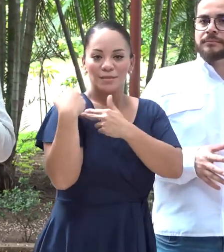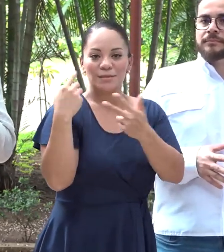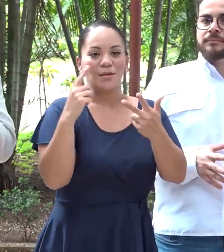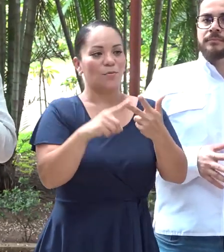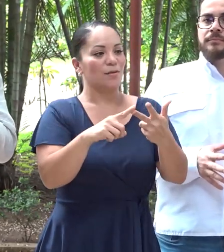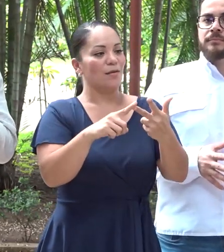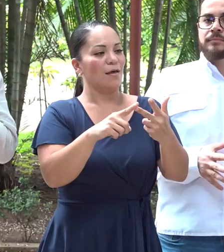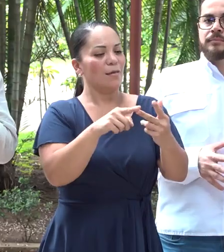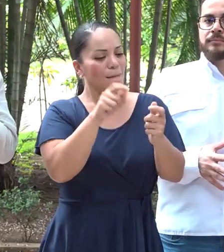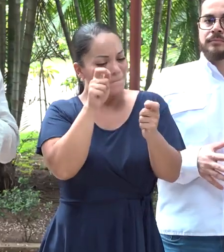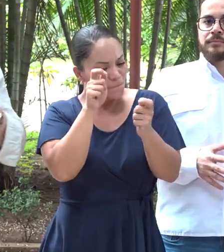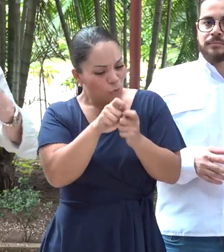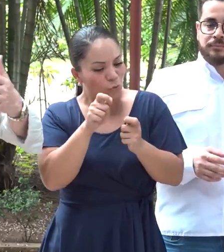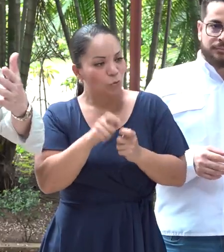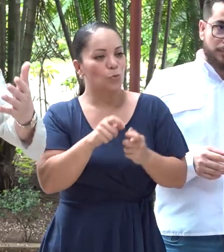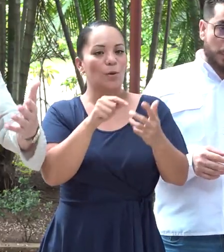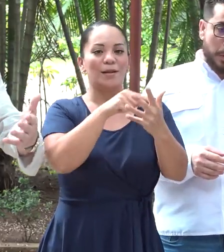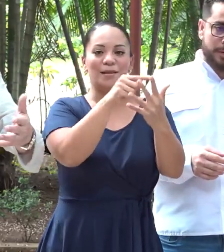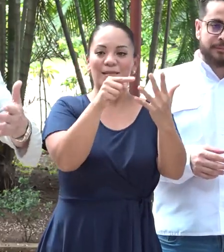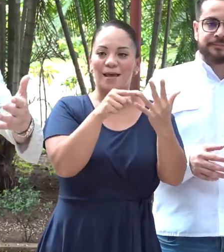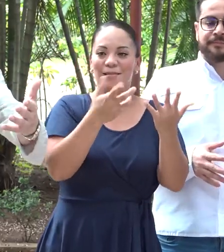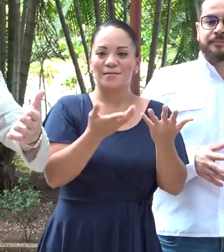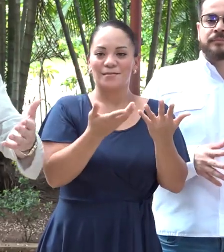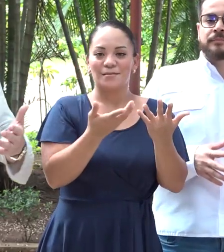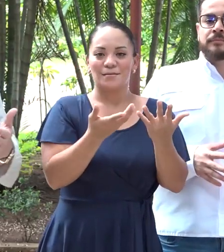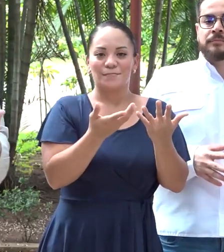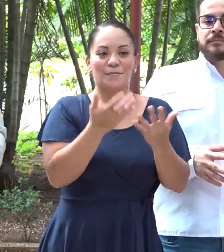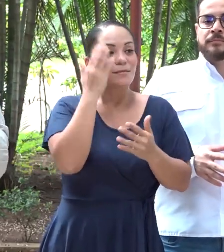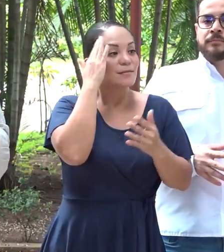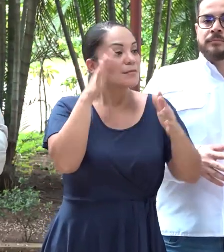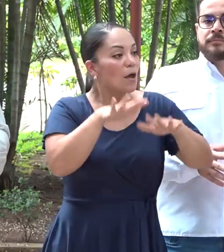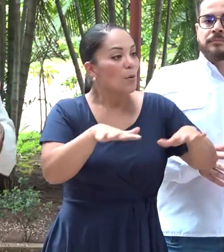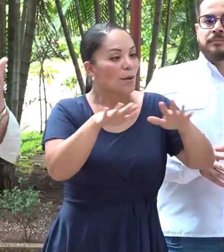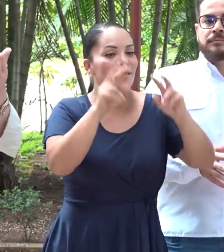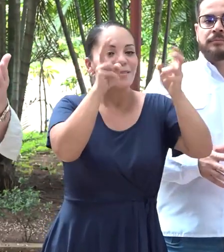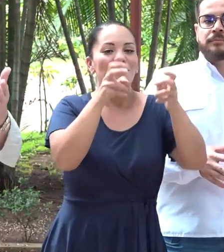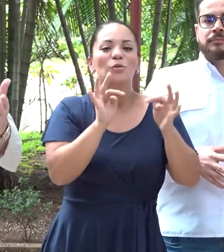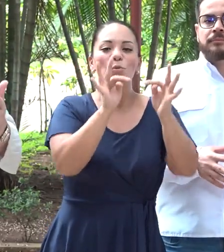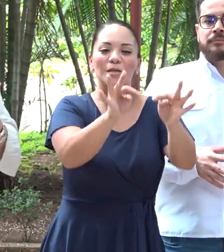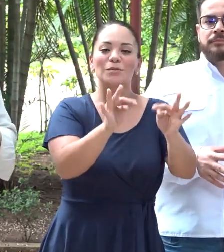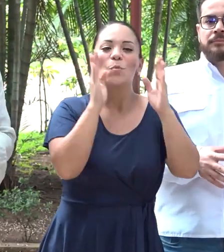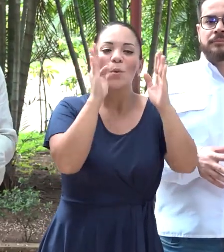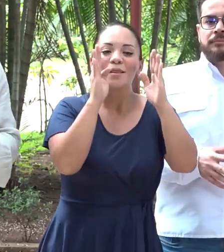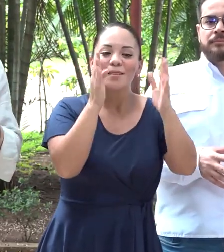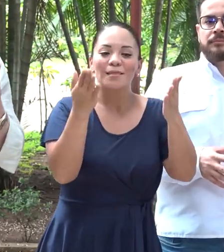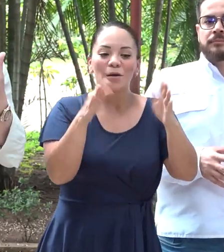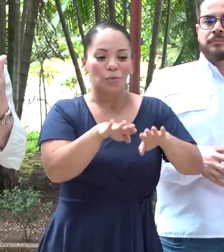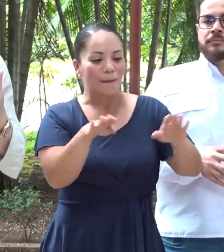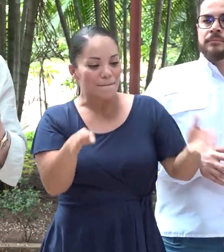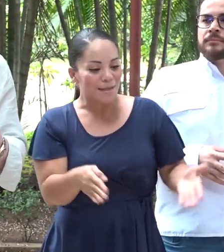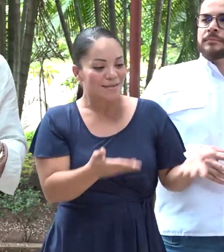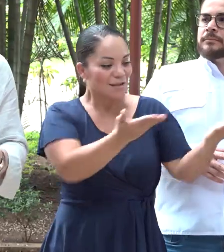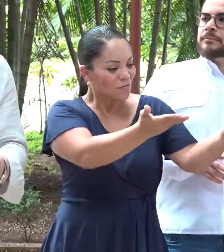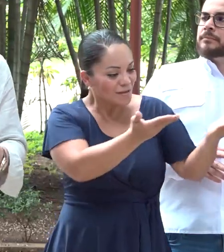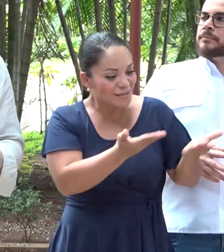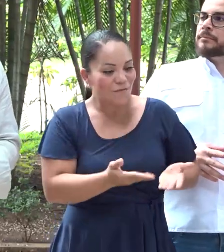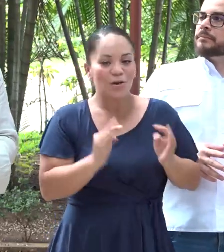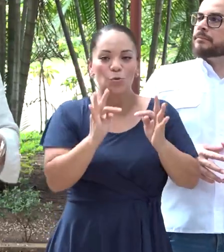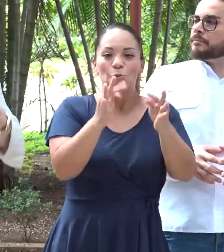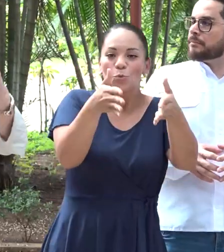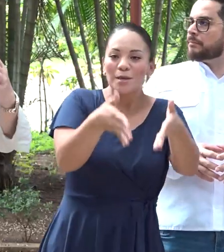responsabilidad, puntualidad, saber, en el caso del turismo, atender una mesa, recibir a un